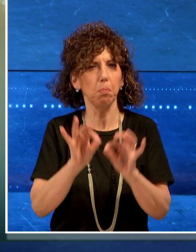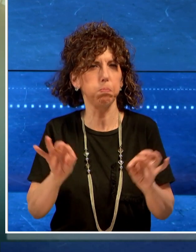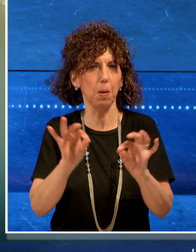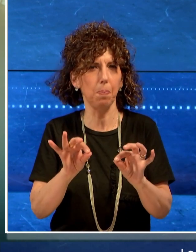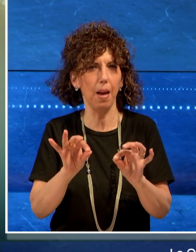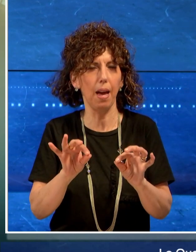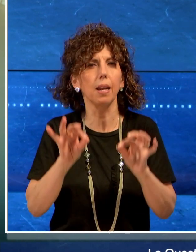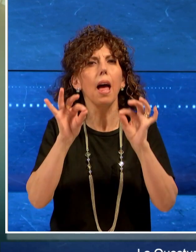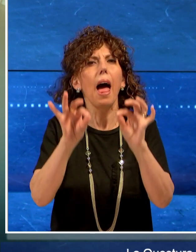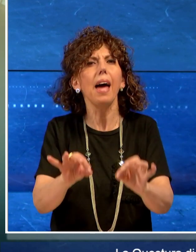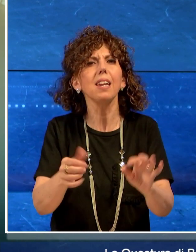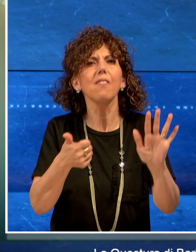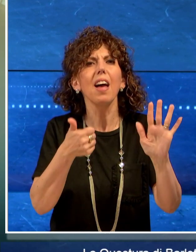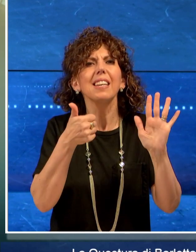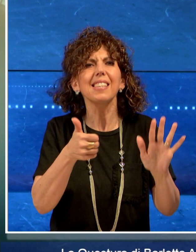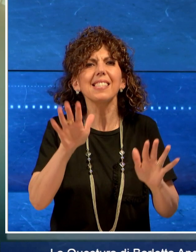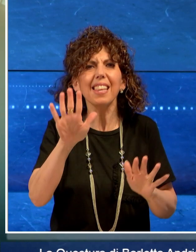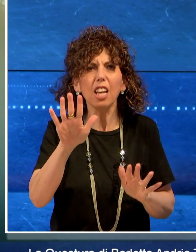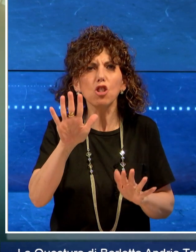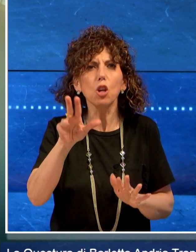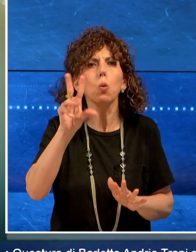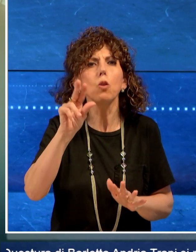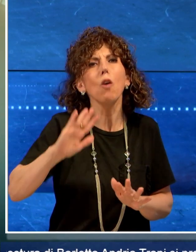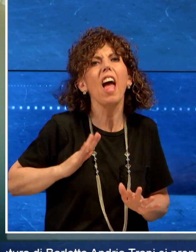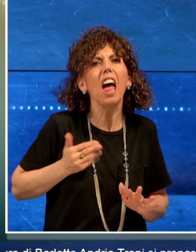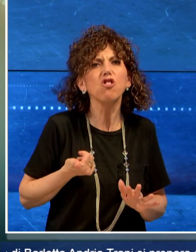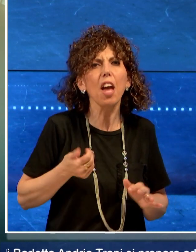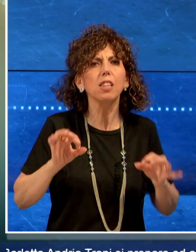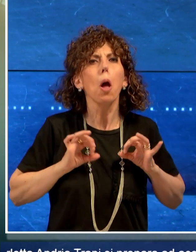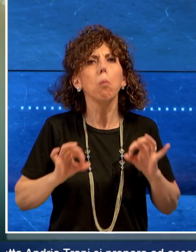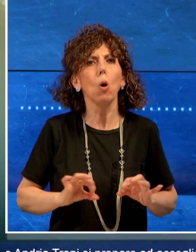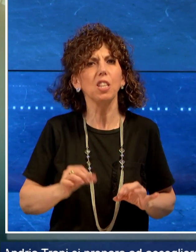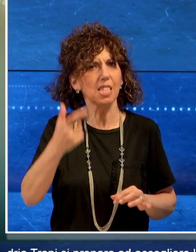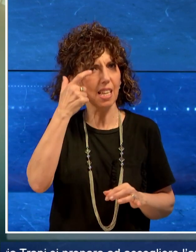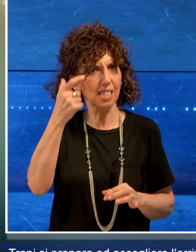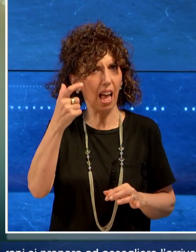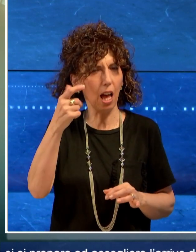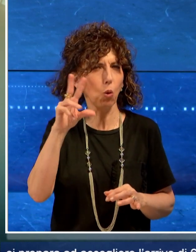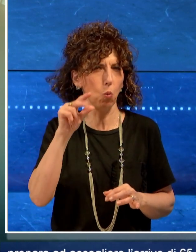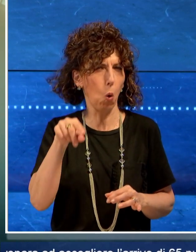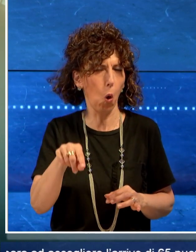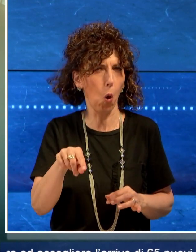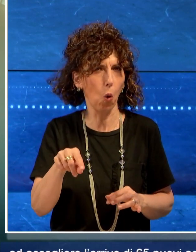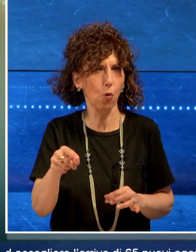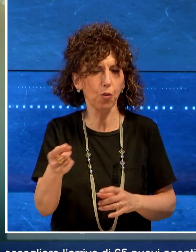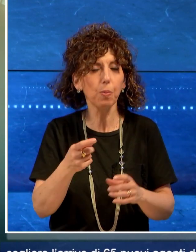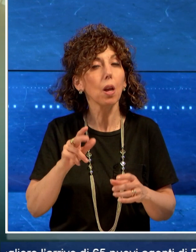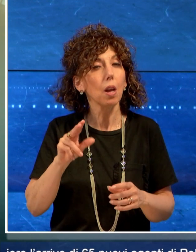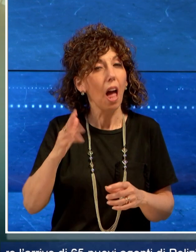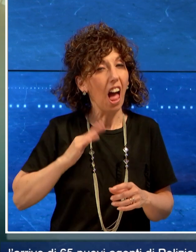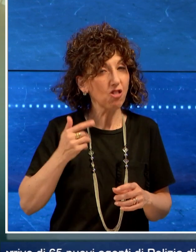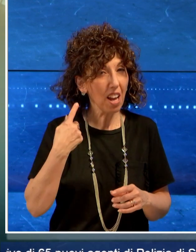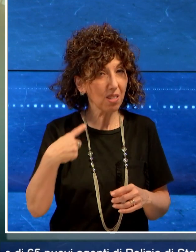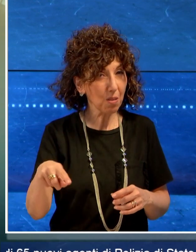l'arrivo di 65 nuovi agenti di polizia di Stato. I nuovi agenti